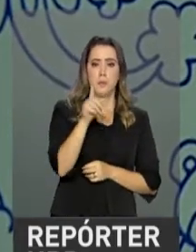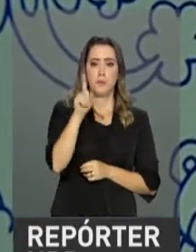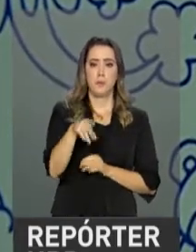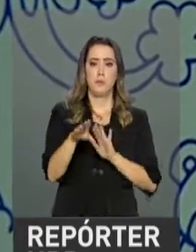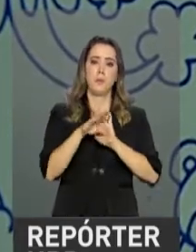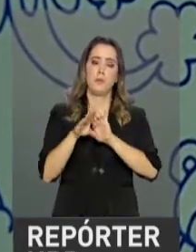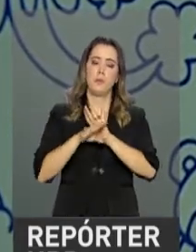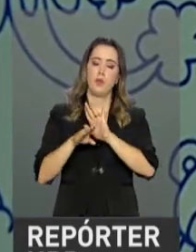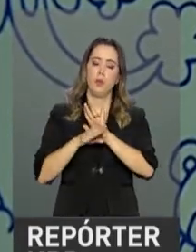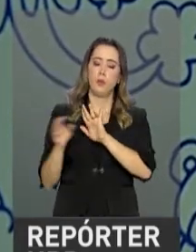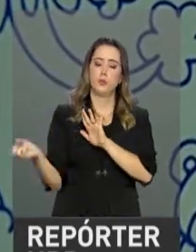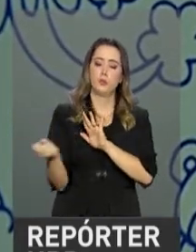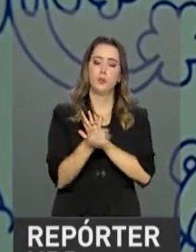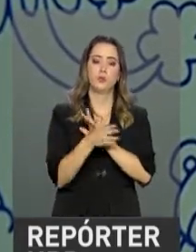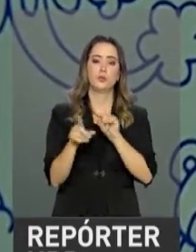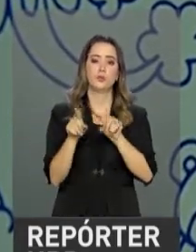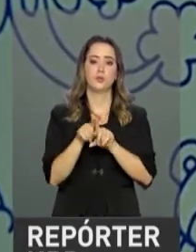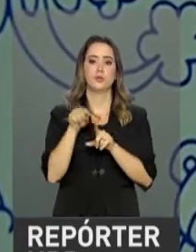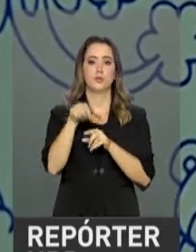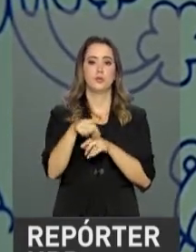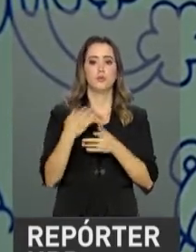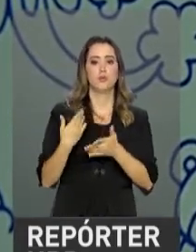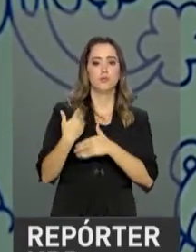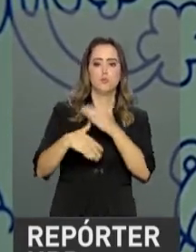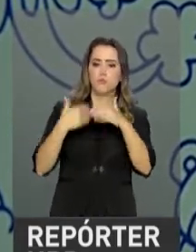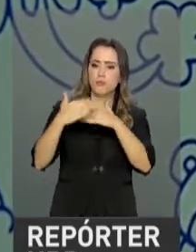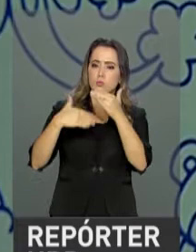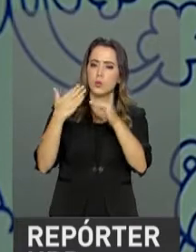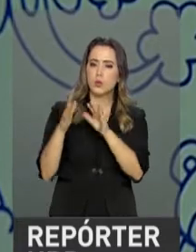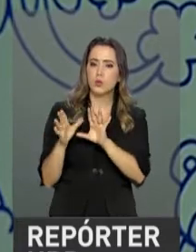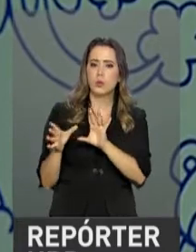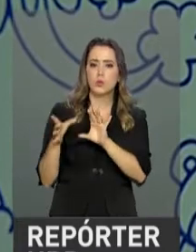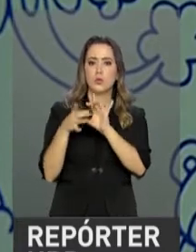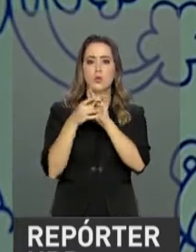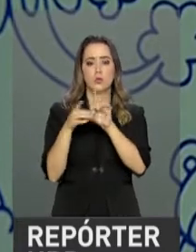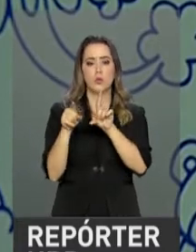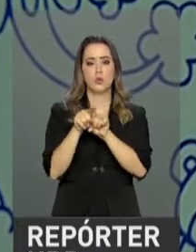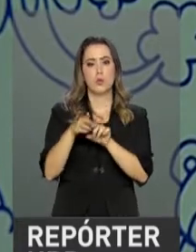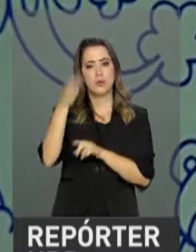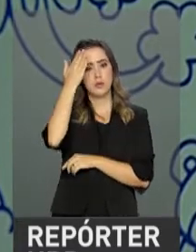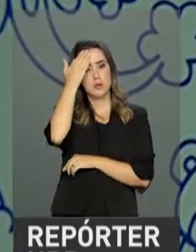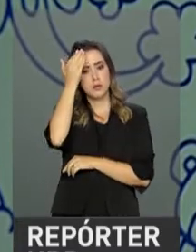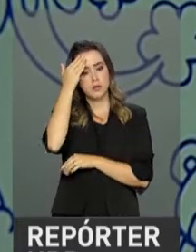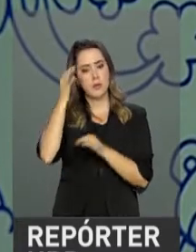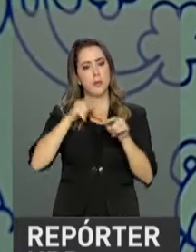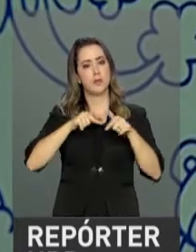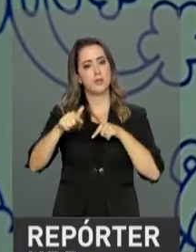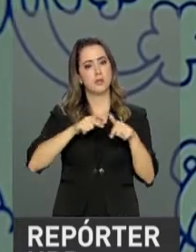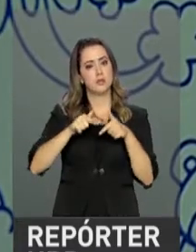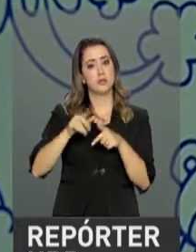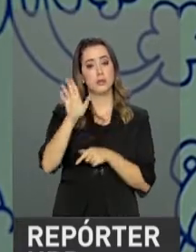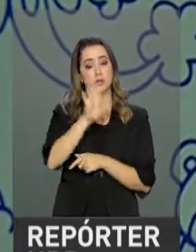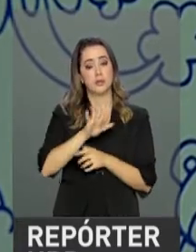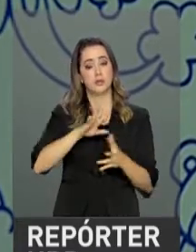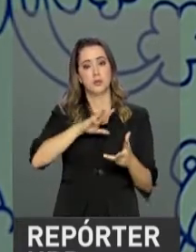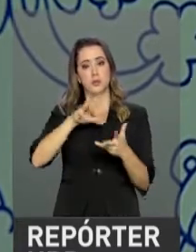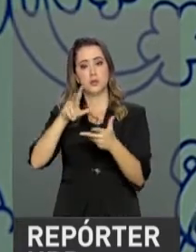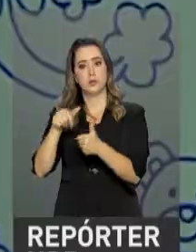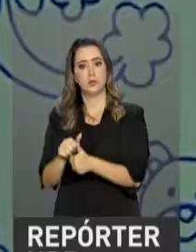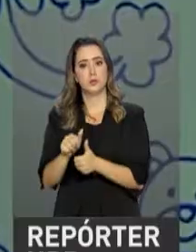altamente inovador, que se nutre e conjuga os melhores saberes e práticas nacionais e